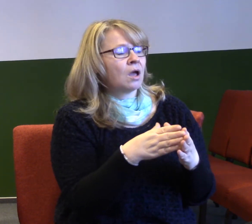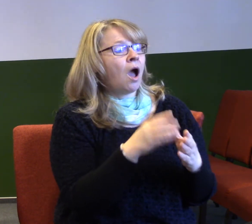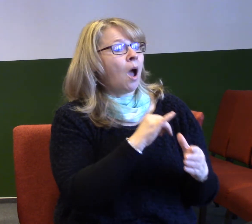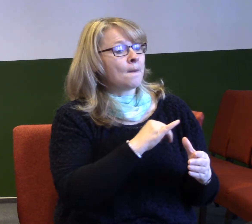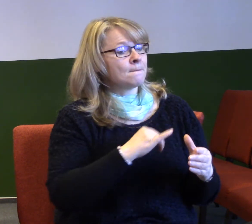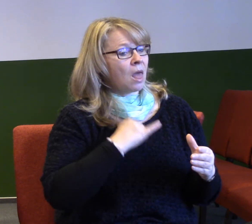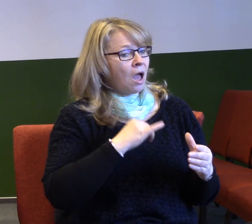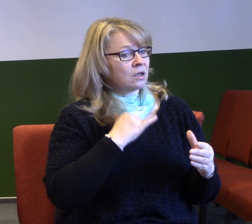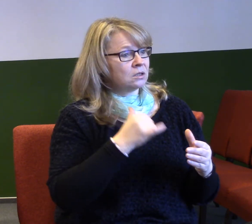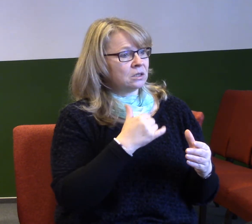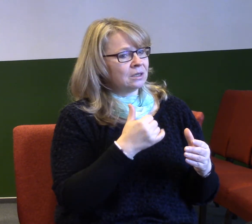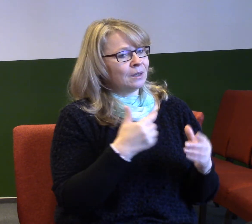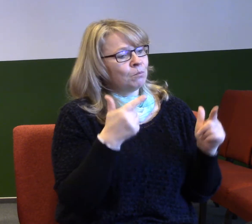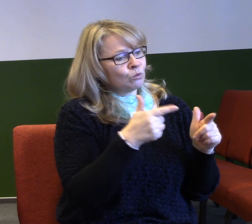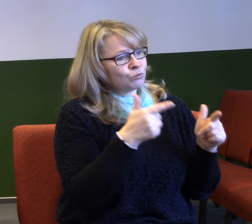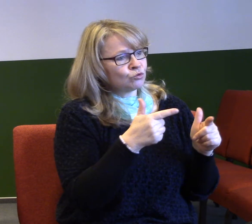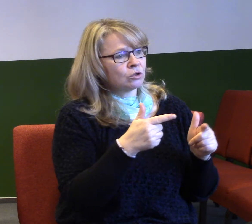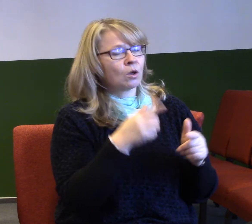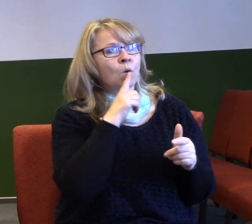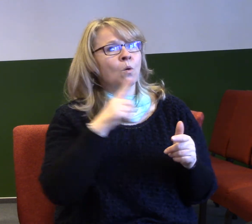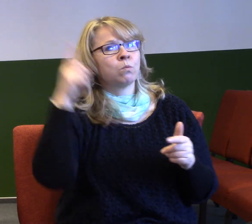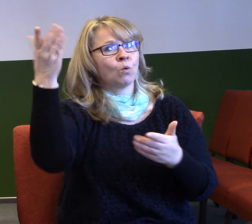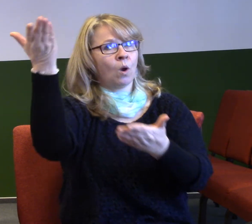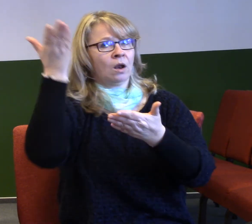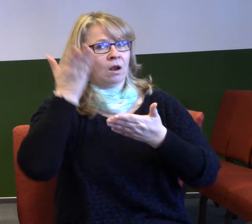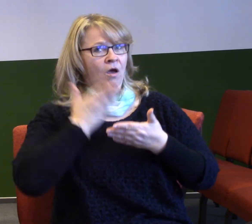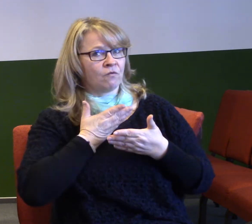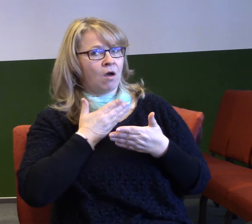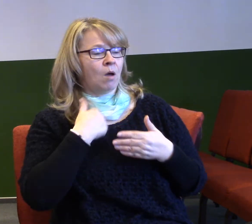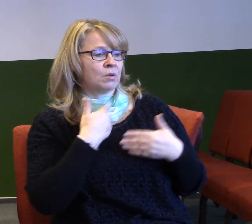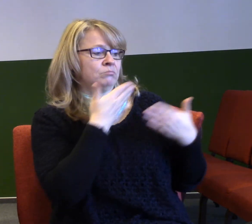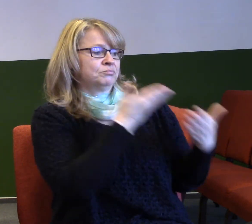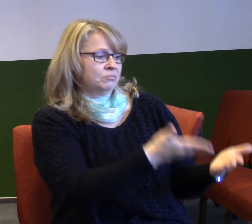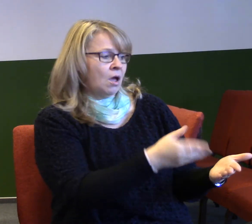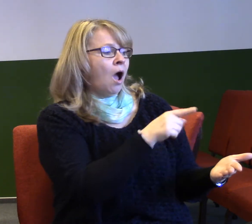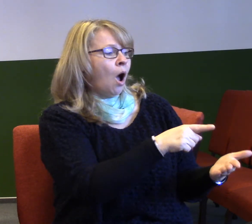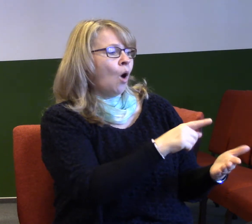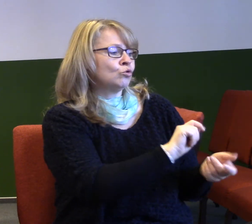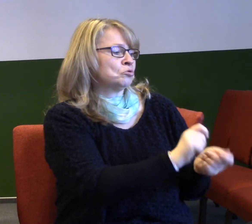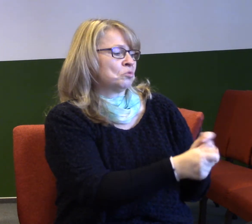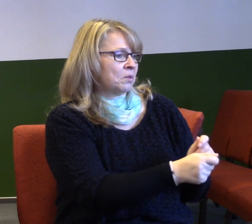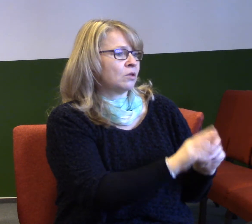nám Bůh dal, a radovat se z toho, že mladí budou a budou dělat úplně jinak. A to je v pořádku a tak to má být.